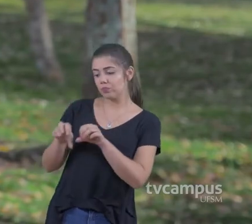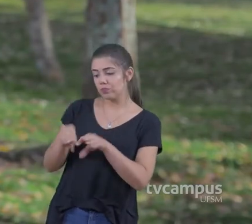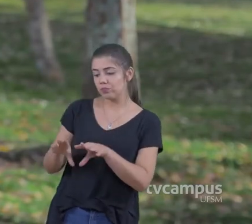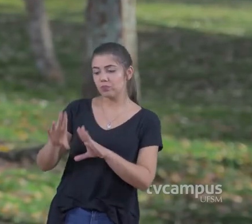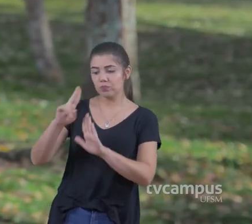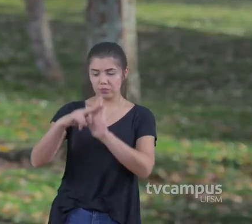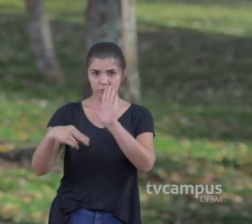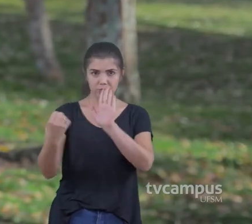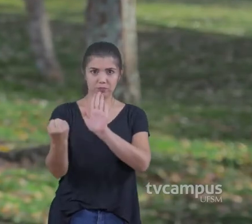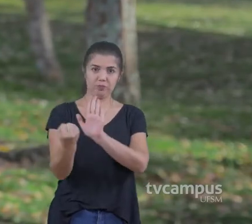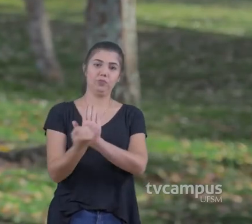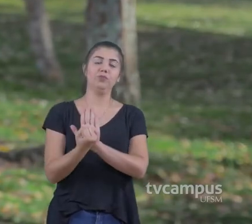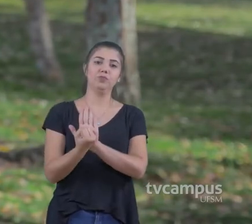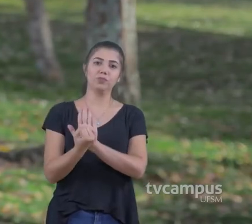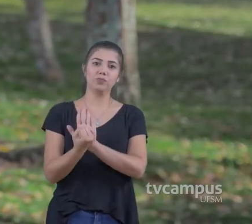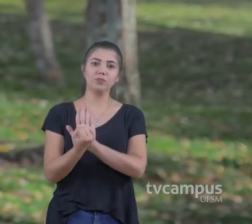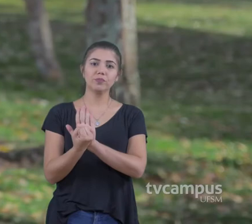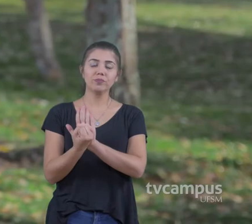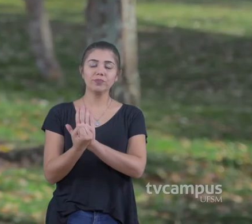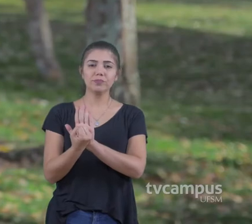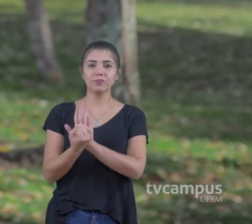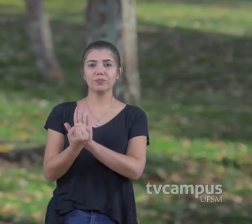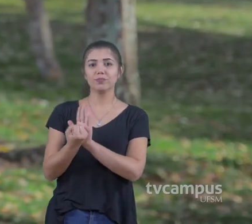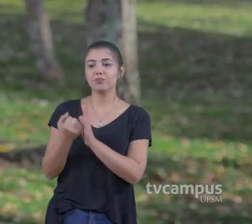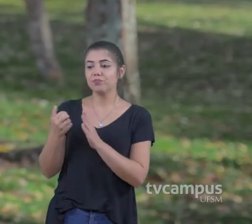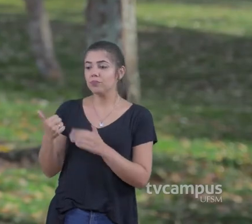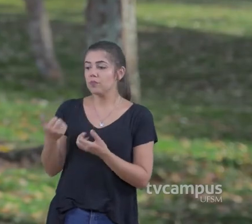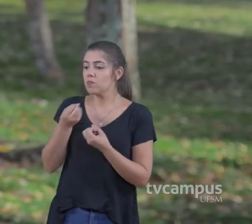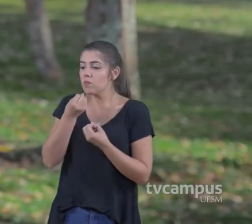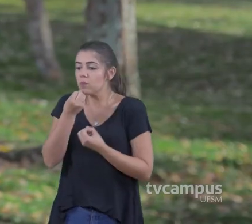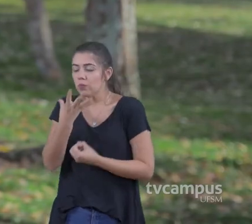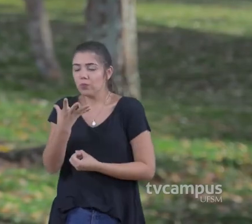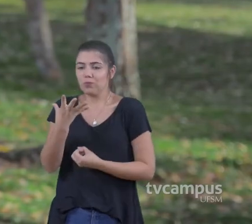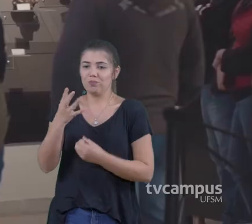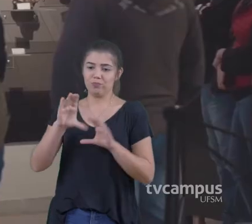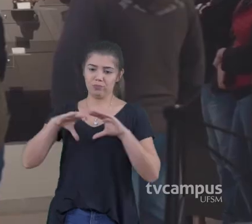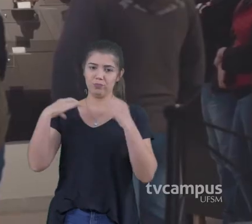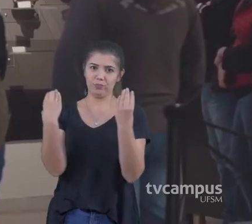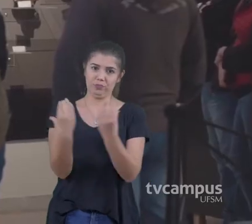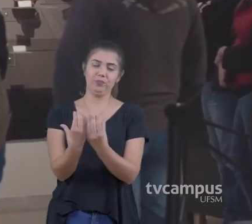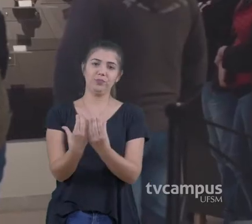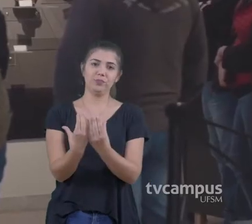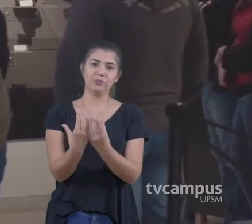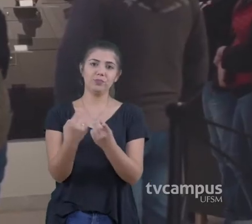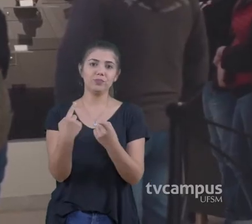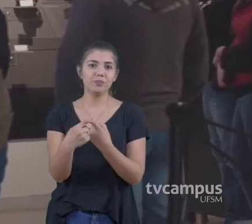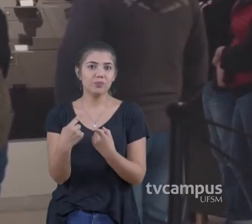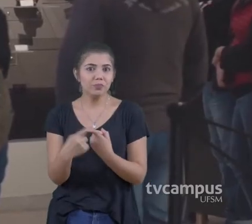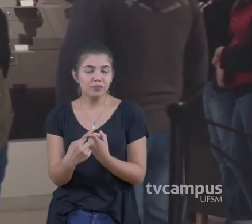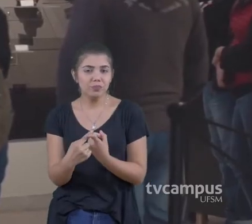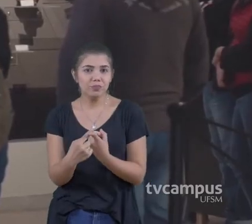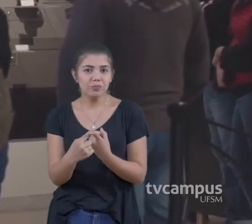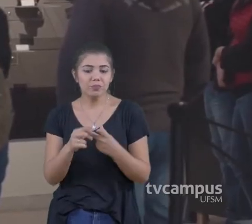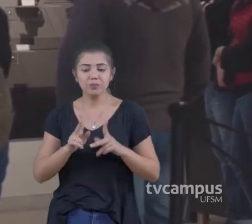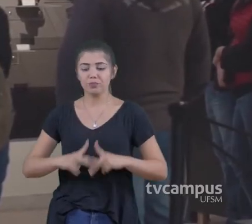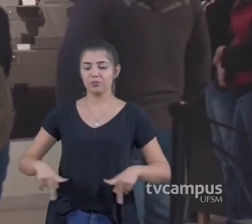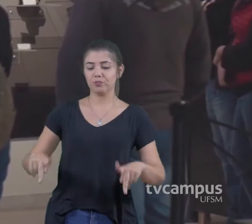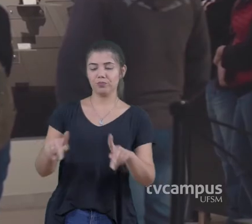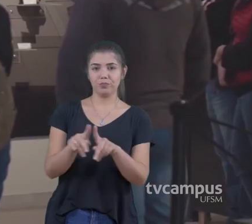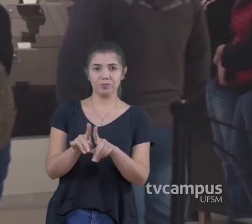A educação patrimonial Te traz frutos de volta As pessoas hoje a gente tem Milhares de